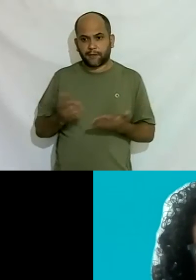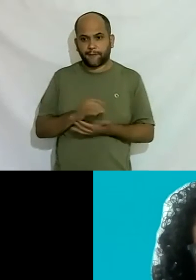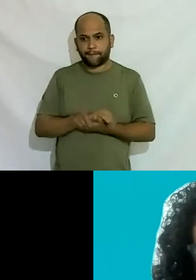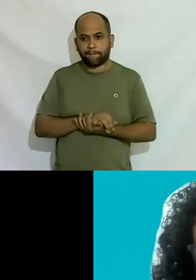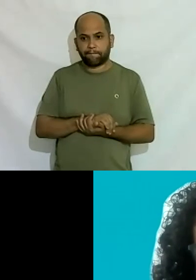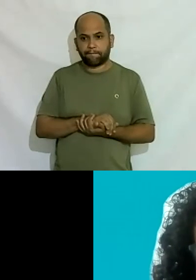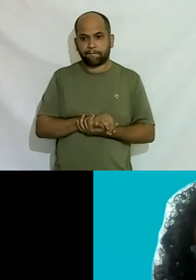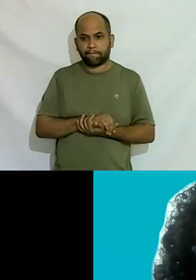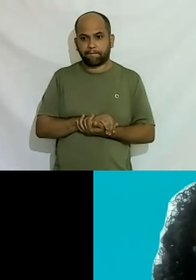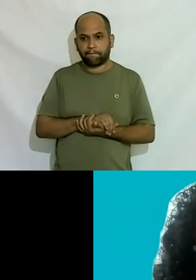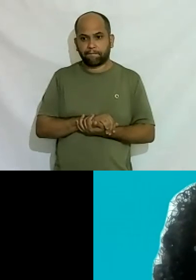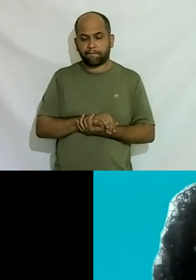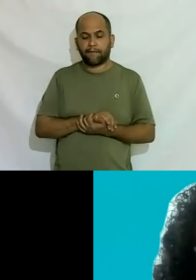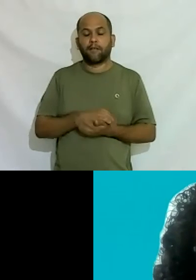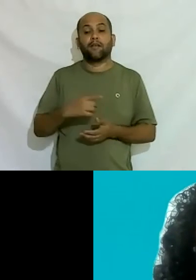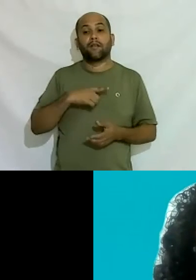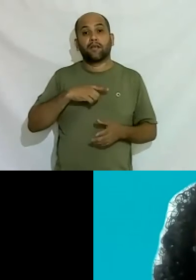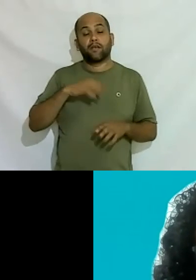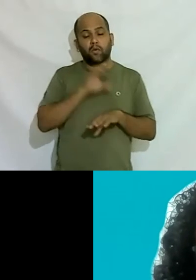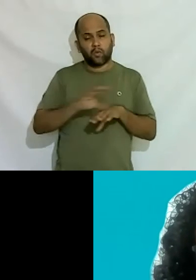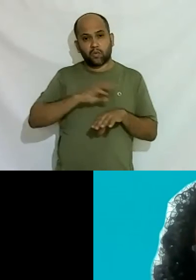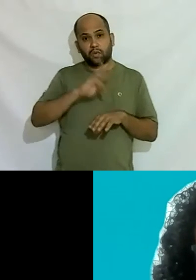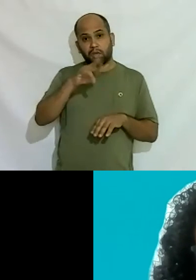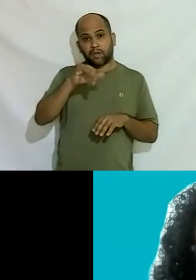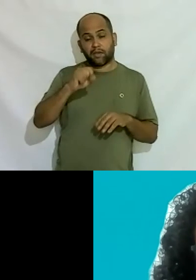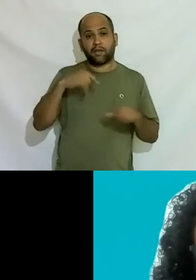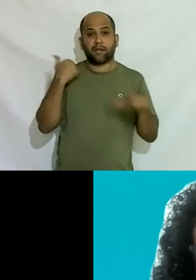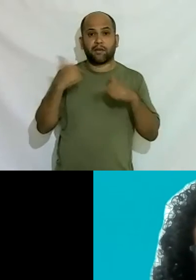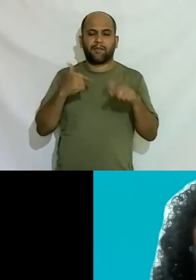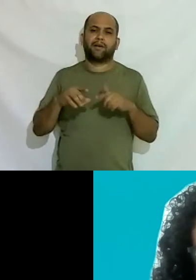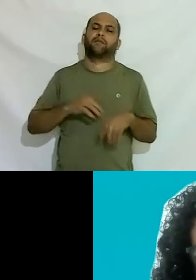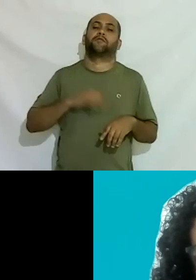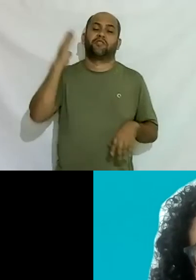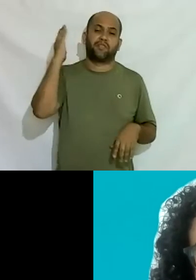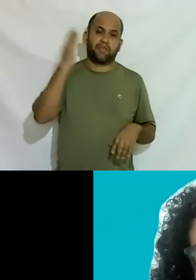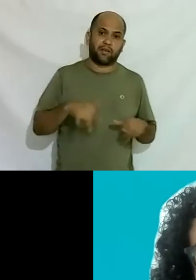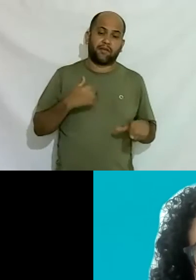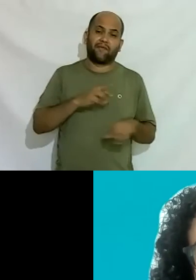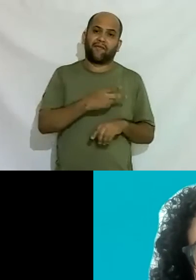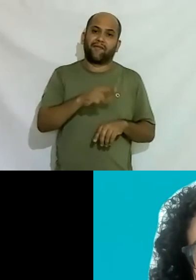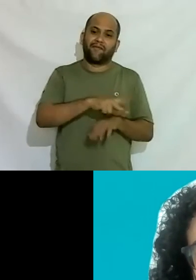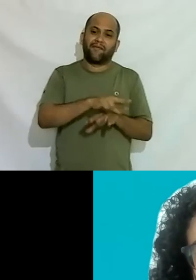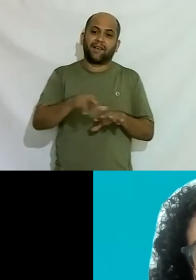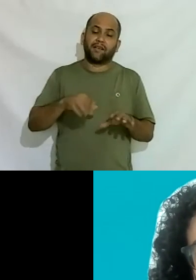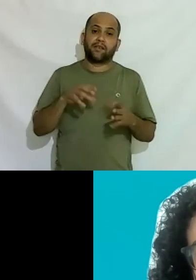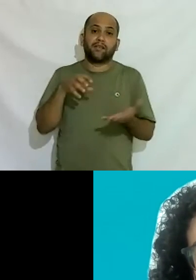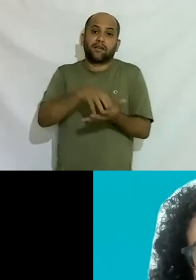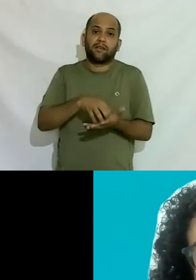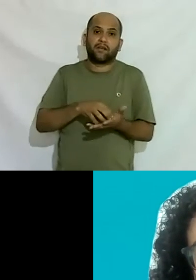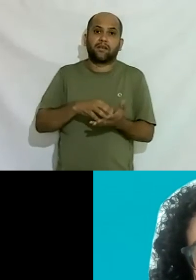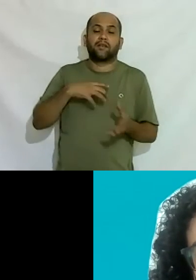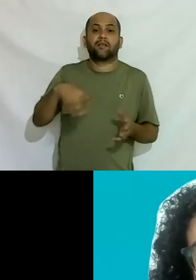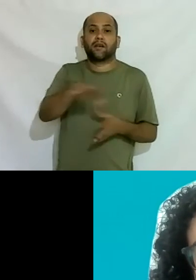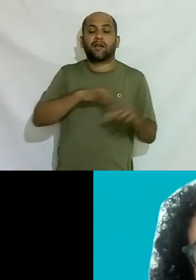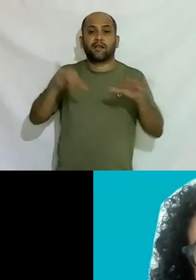surgem cursos no transempregos direto para vários em vários setores recentemente teve um de química para a indústria química